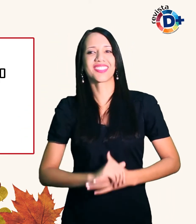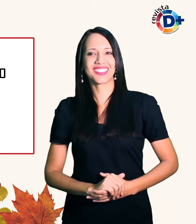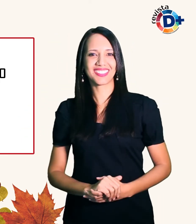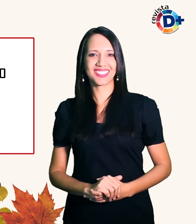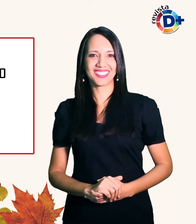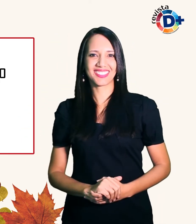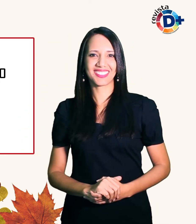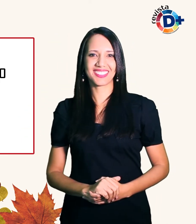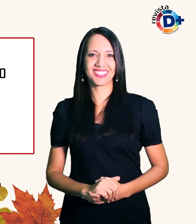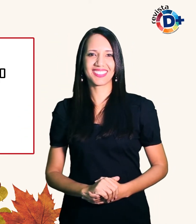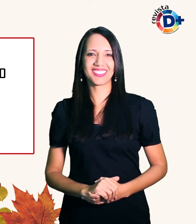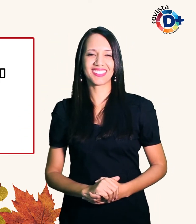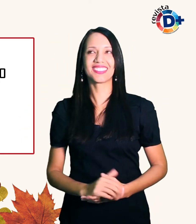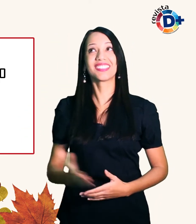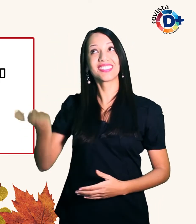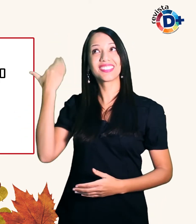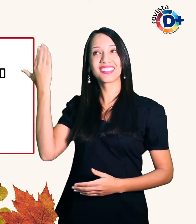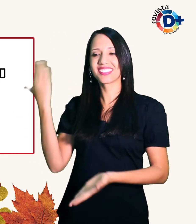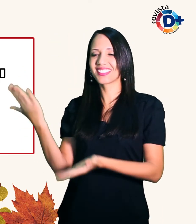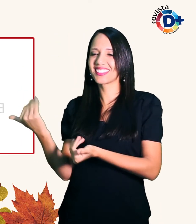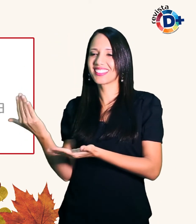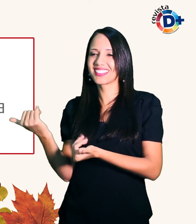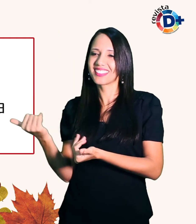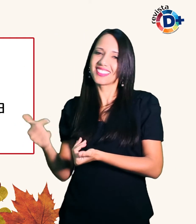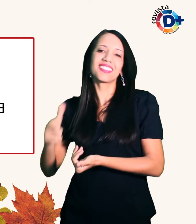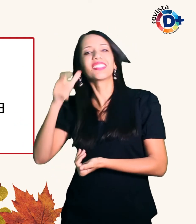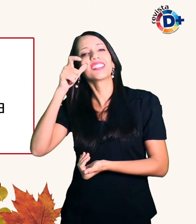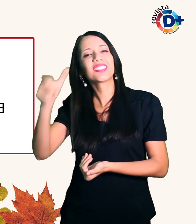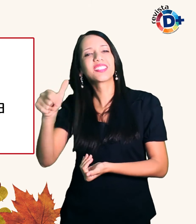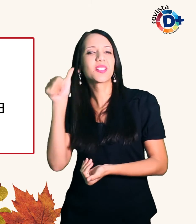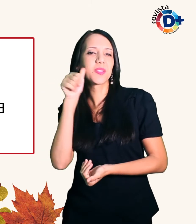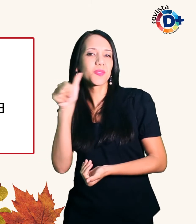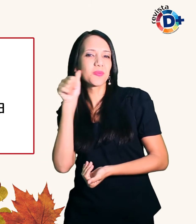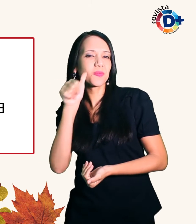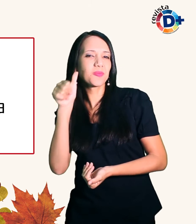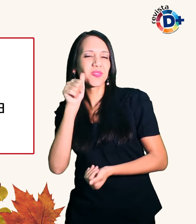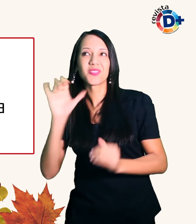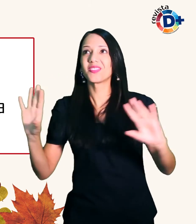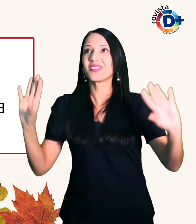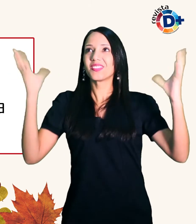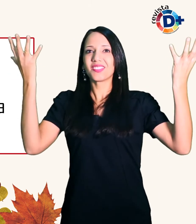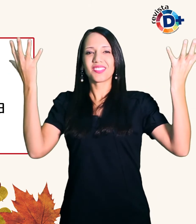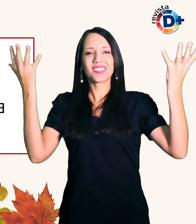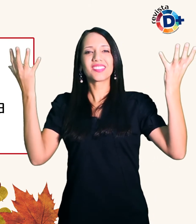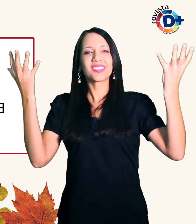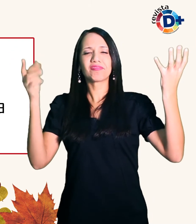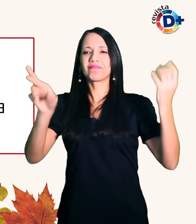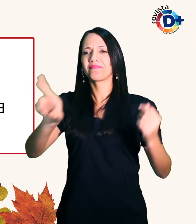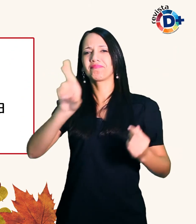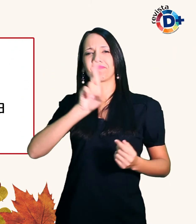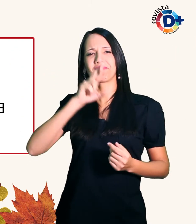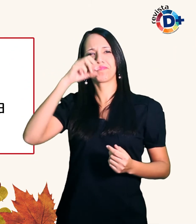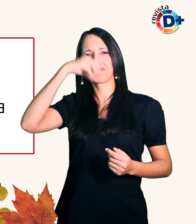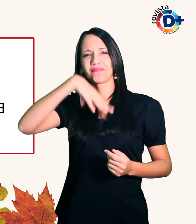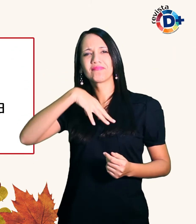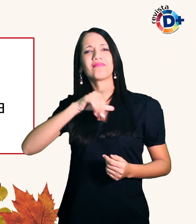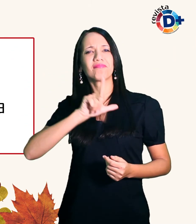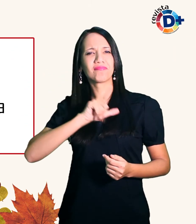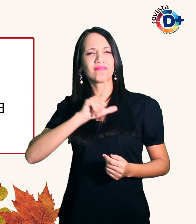Quando ele era jovem interessou-se por uma garota numa festa e recebeu uma resposta para lá de